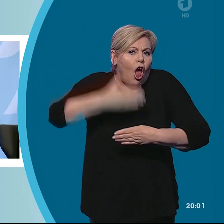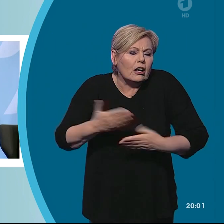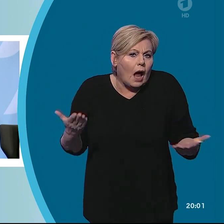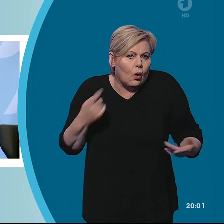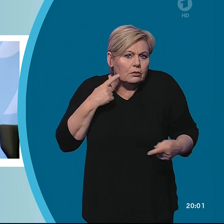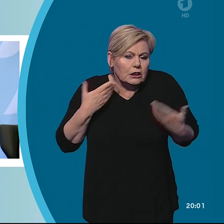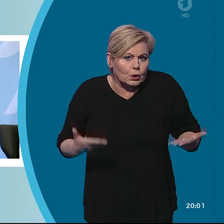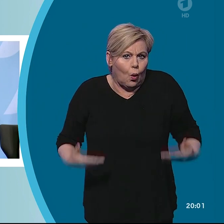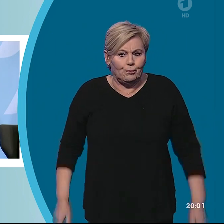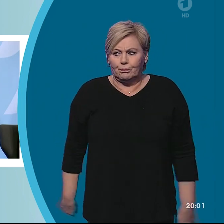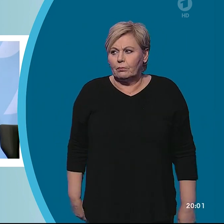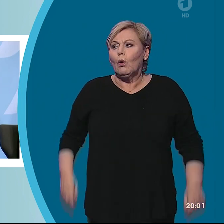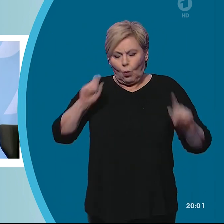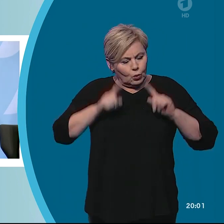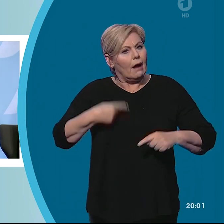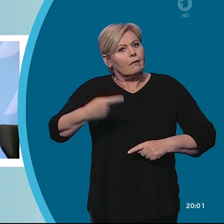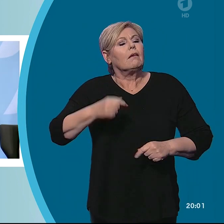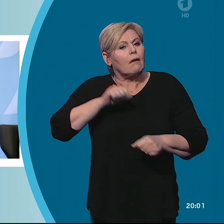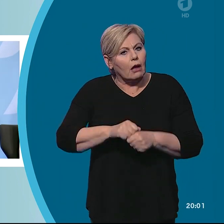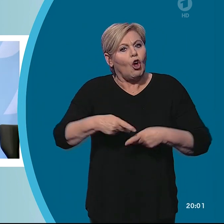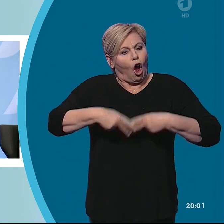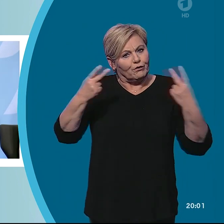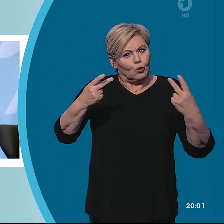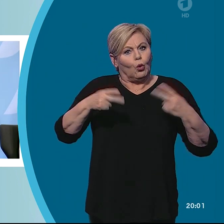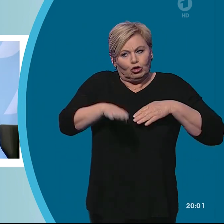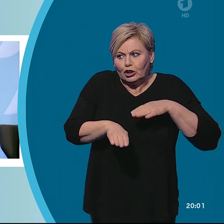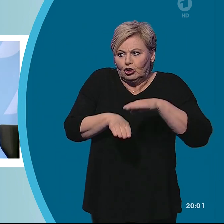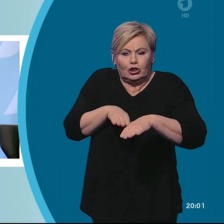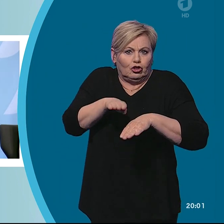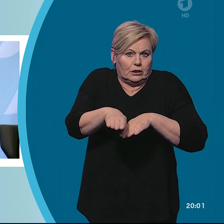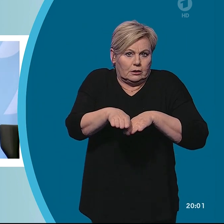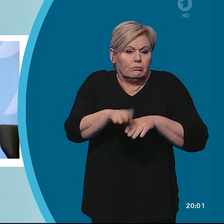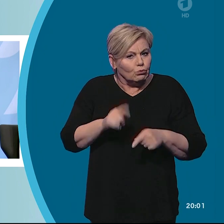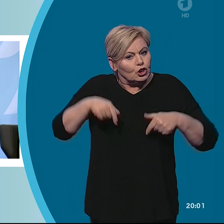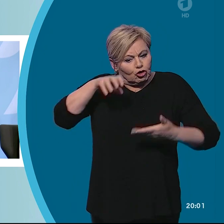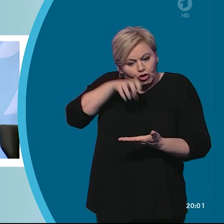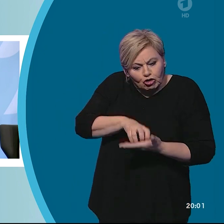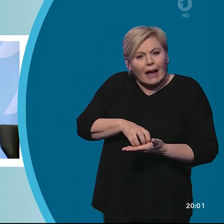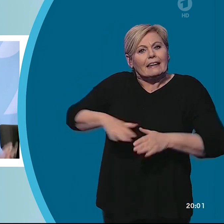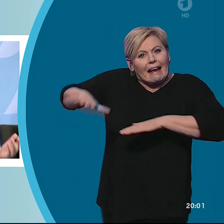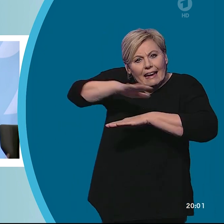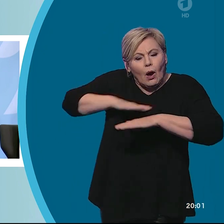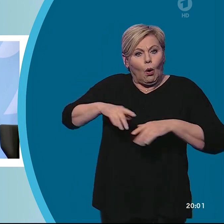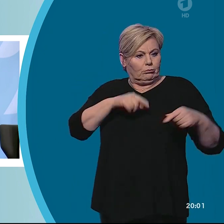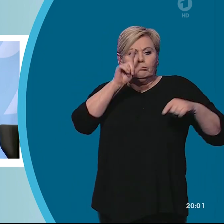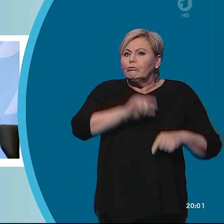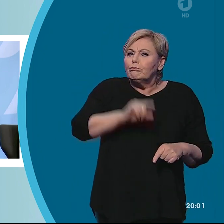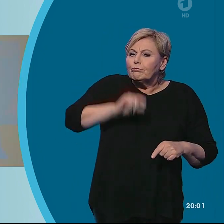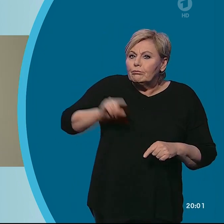könnten wir anschließend genau diese Öffnungsschritte gehen, die wir jetzt in Städten, in Regionen mit niedriger Inzidenz wie in Tübingen ja jetzt schon sehen.